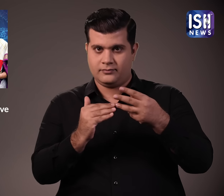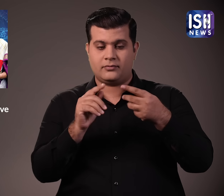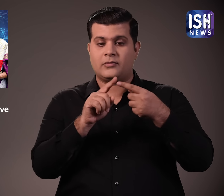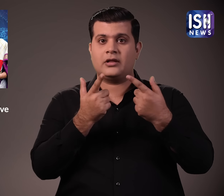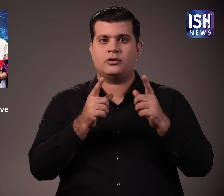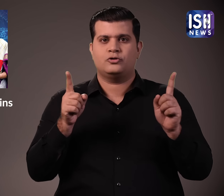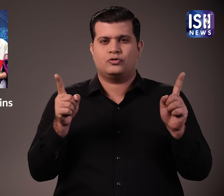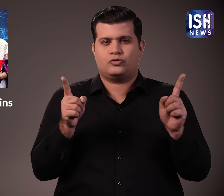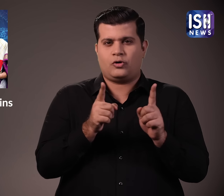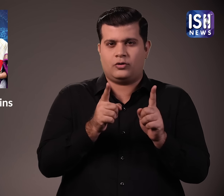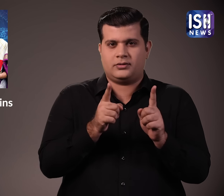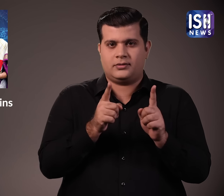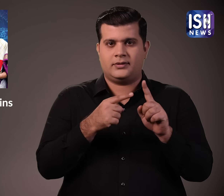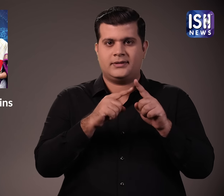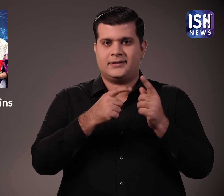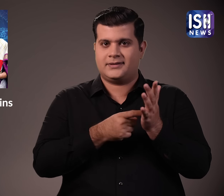पहला Short Term Capital Gains